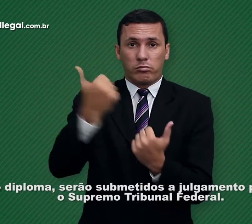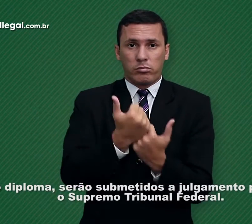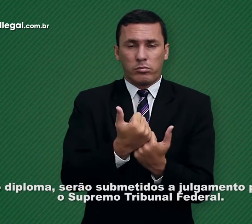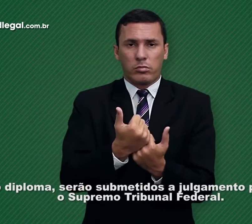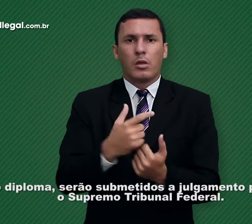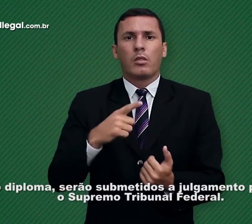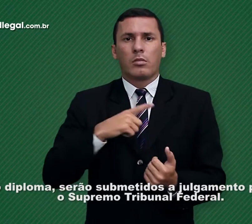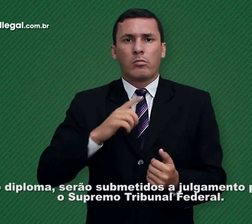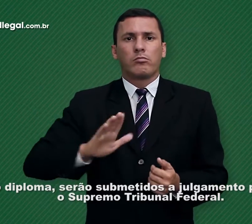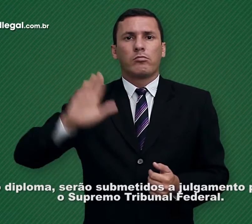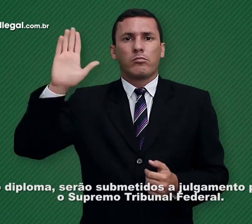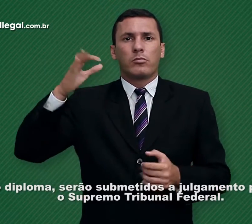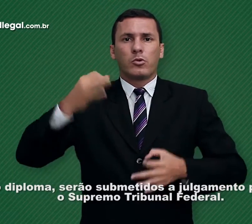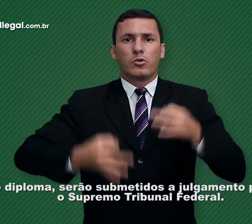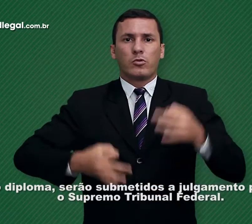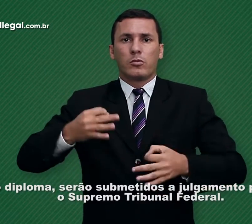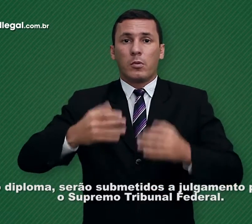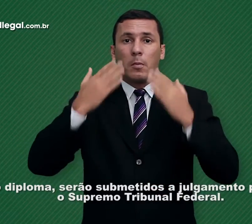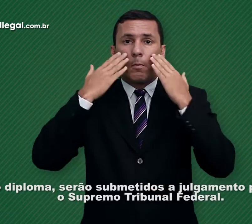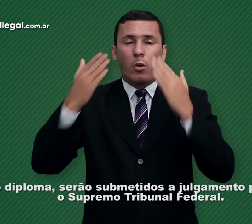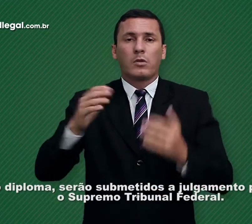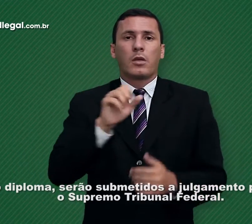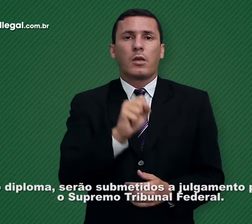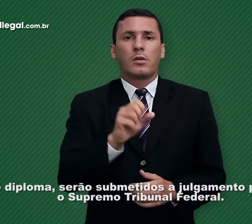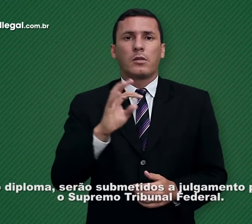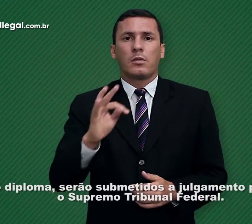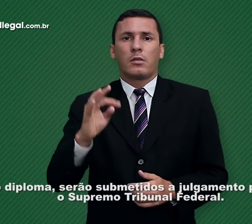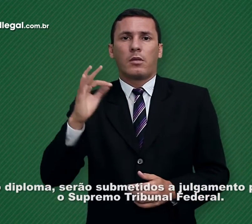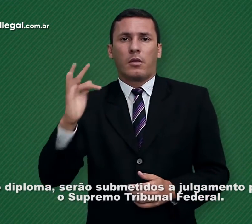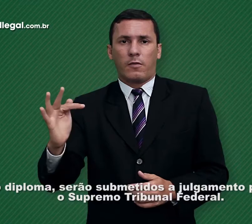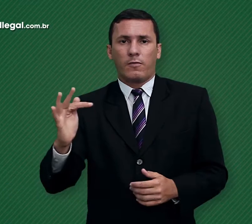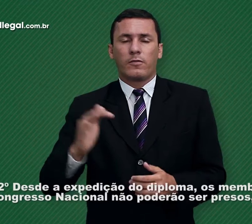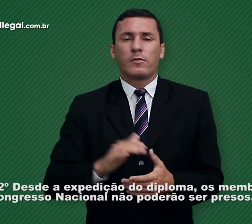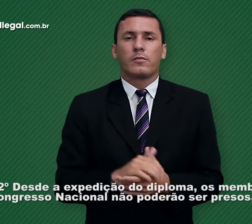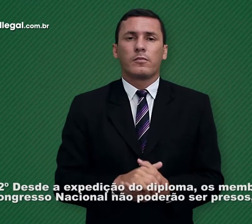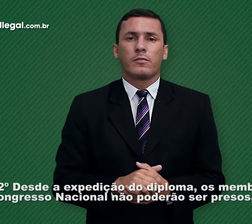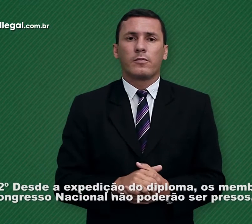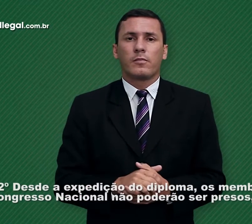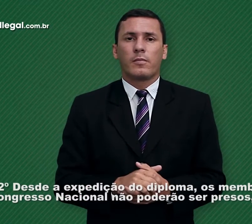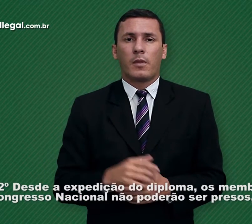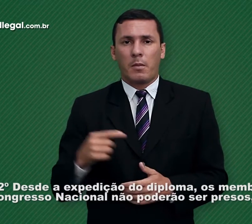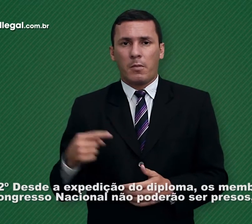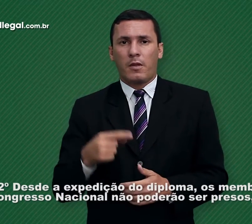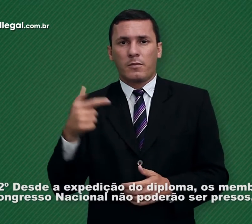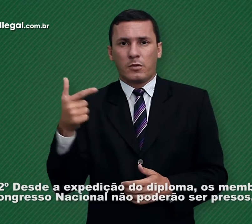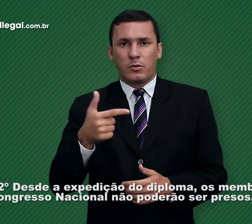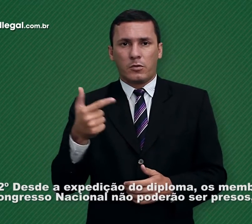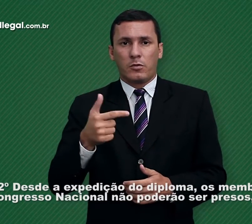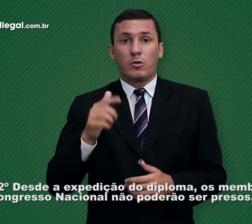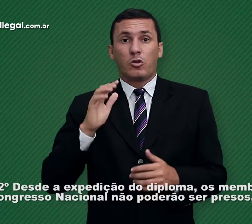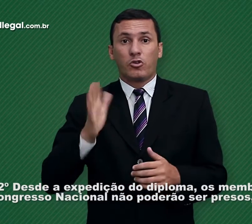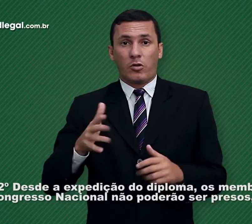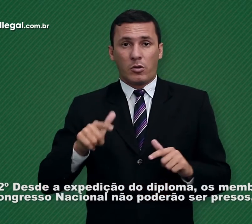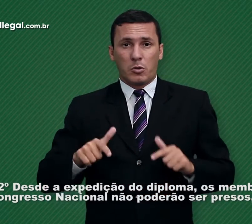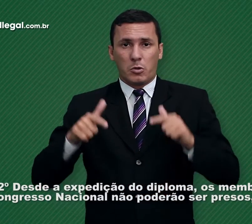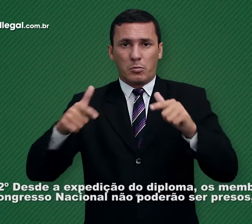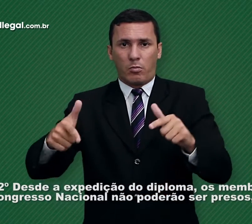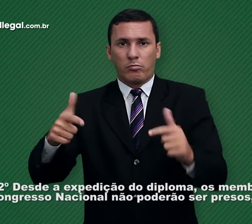submetidos a julgamento perante o Supremo Tribunal Federal. Parágrafo 2º Desde a expedição do diploma,